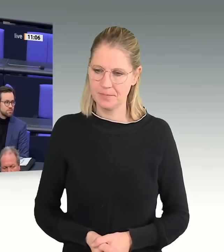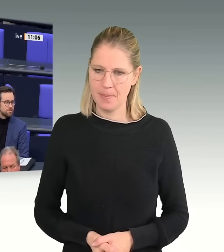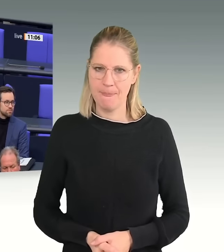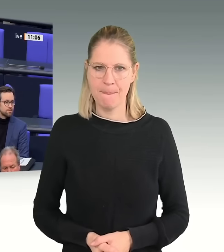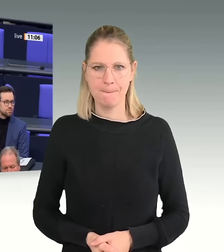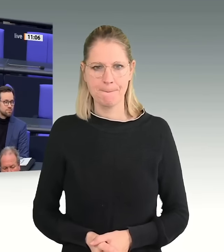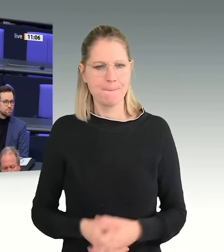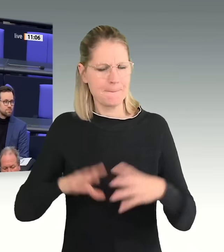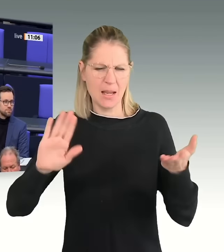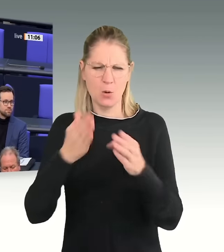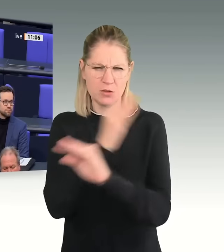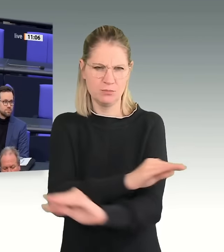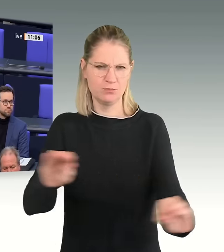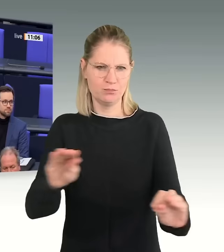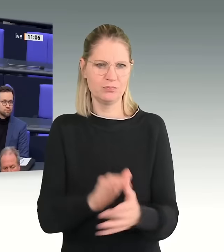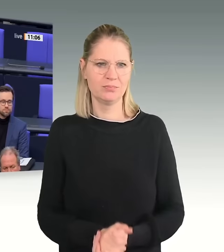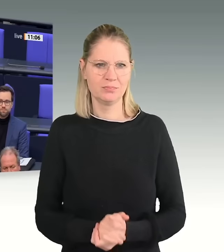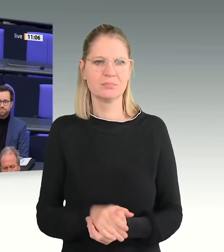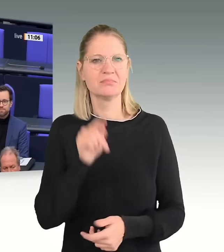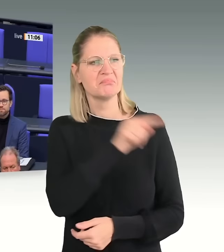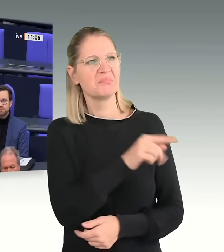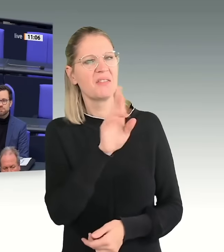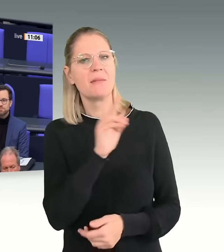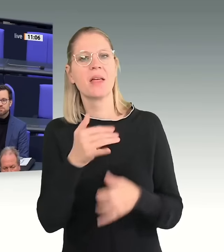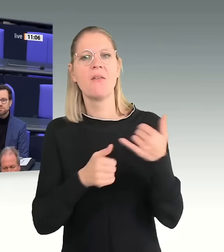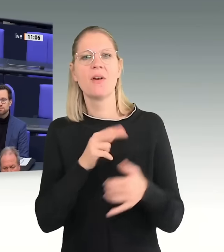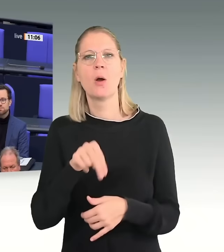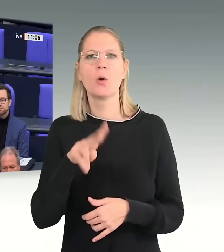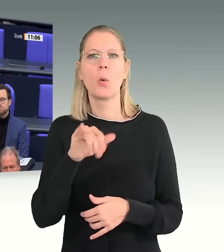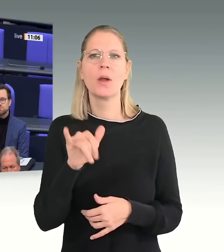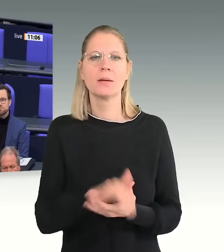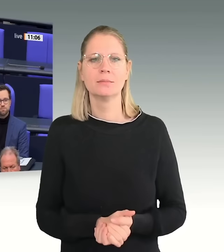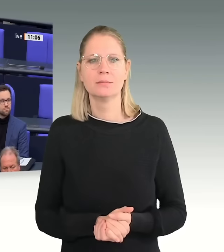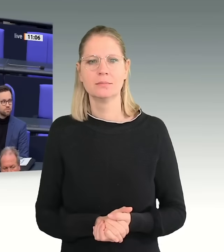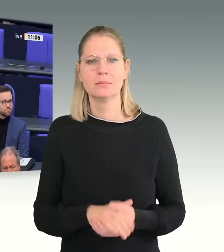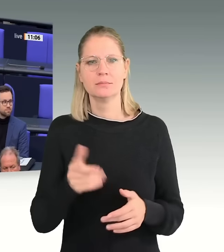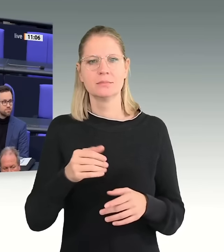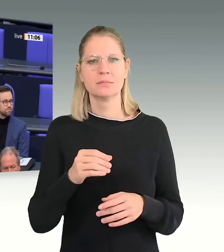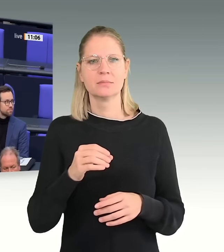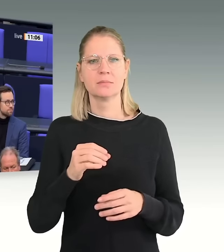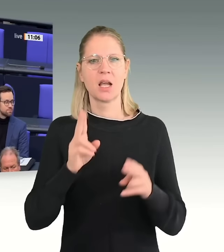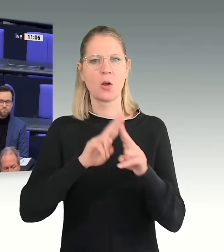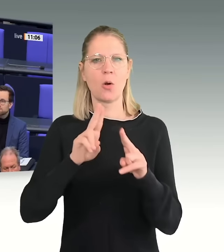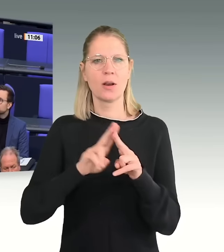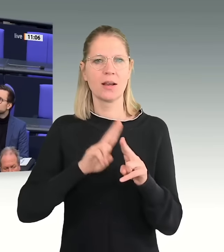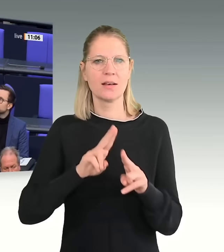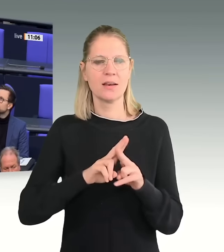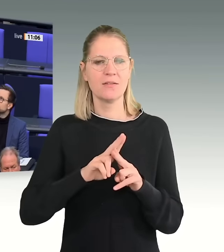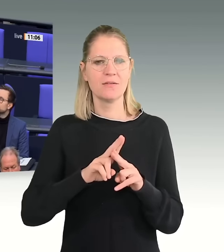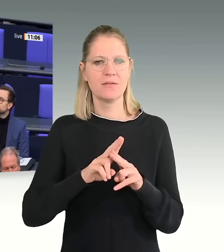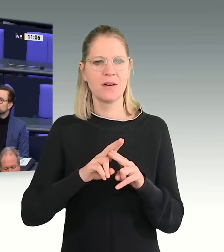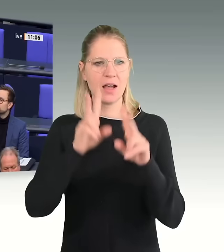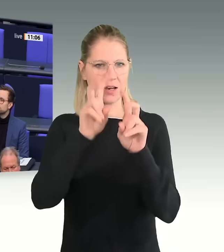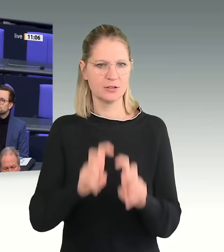Ich wollte kurz informieren, das war Frau Hui, die laut der Korrektivrecherchen bei